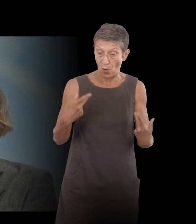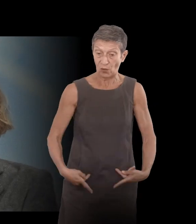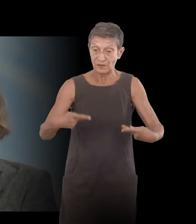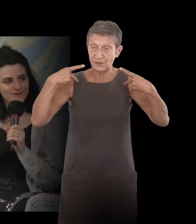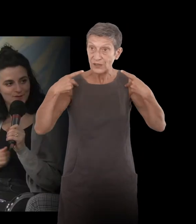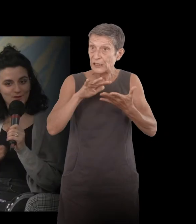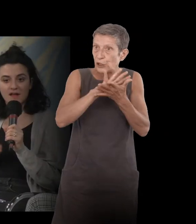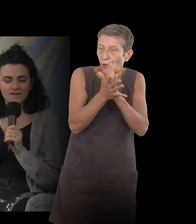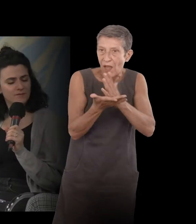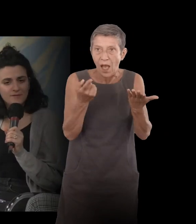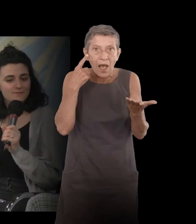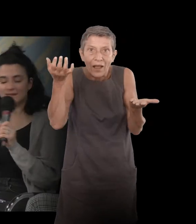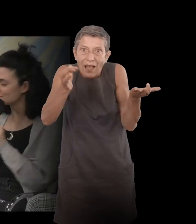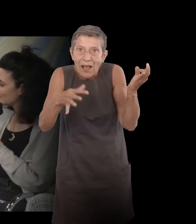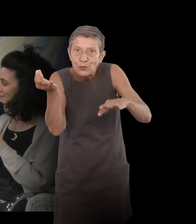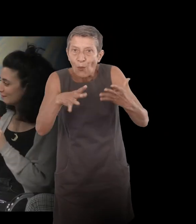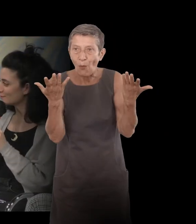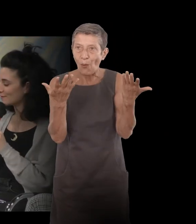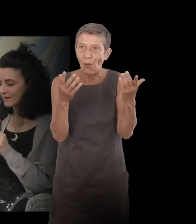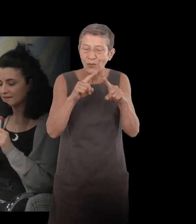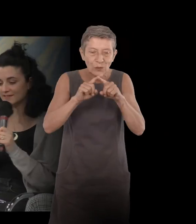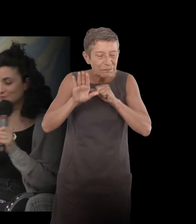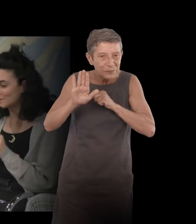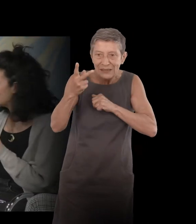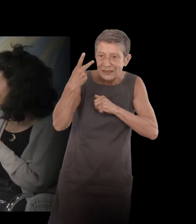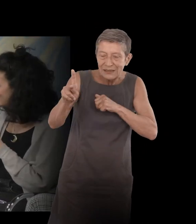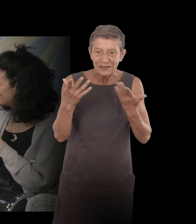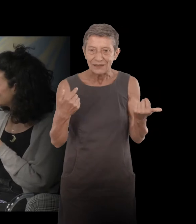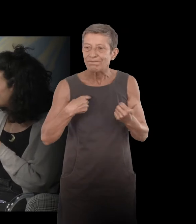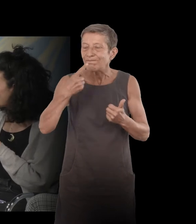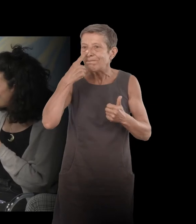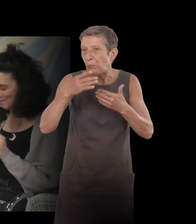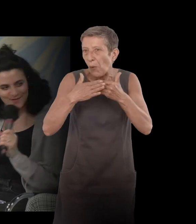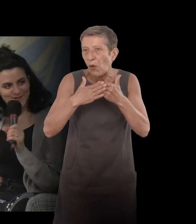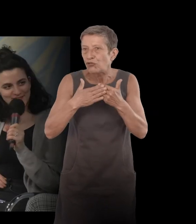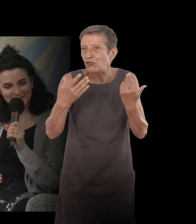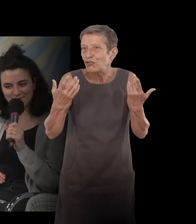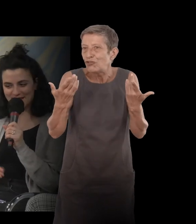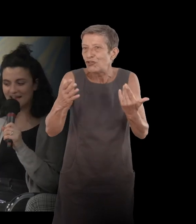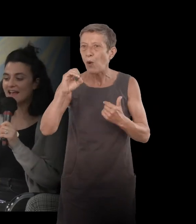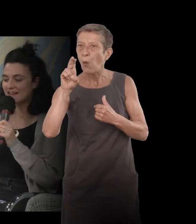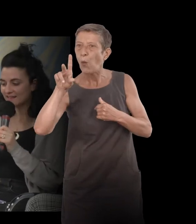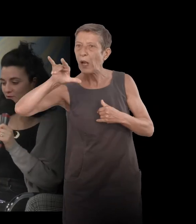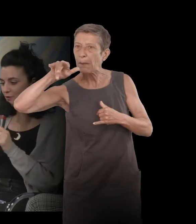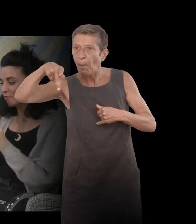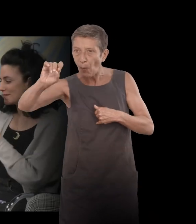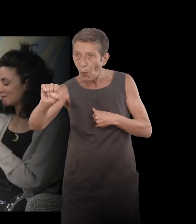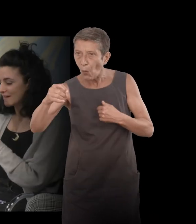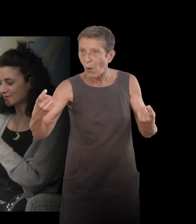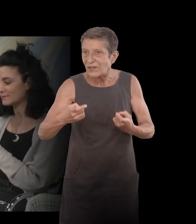créative. Ça m'a presque fait penser à un exercice ulipien d'une certaine manière. Et qui surprenant, parce que, alors je